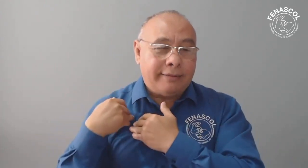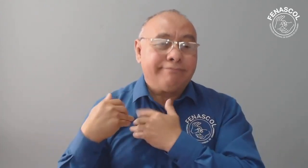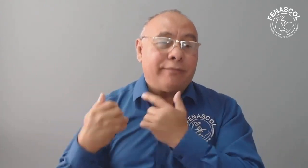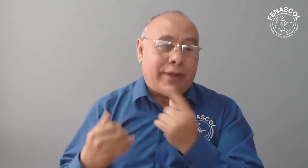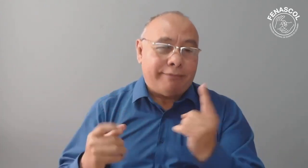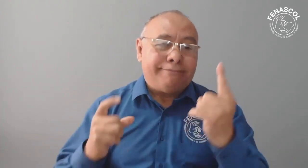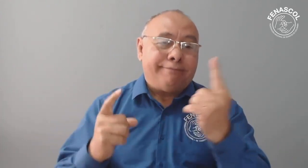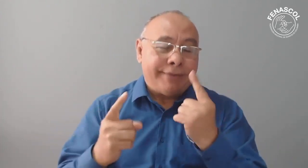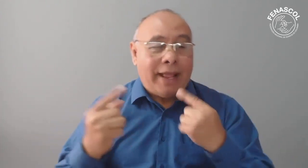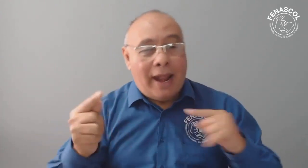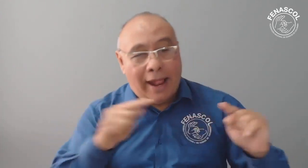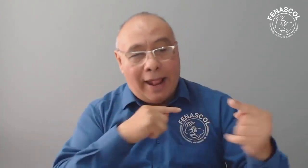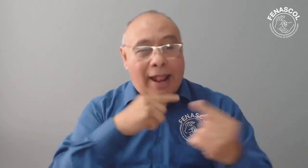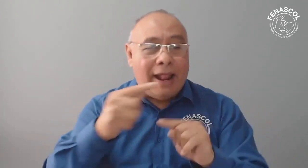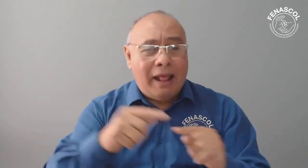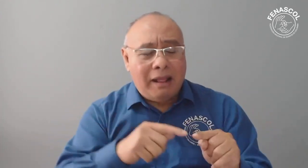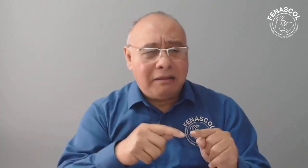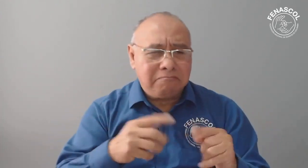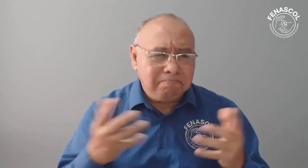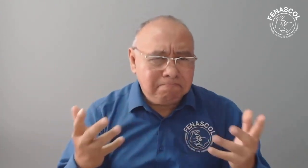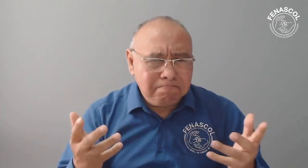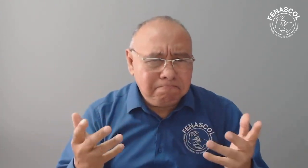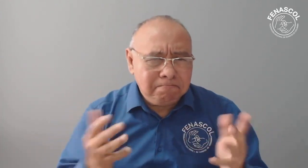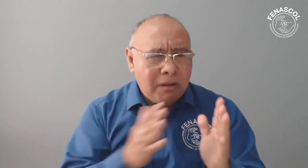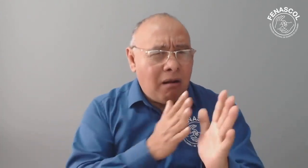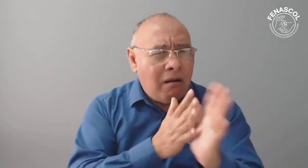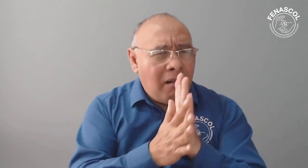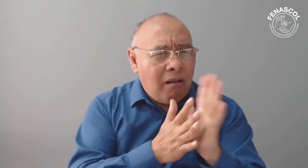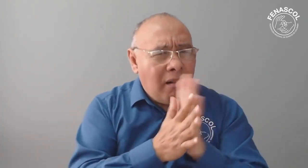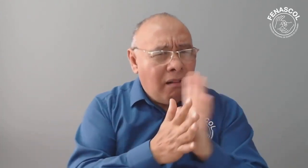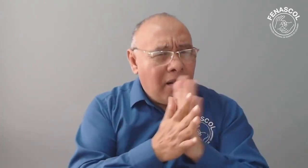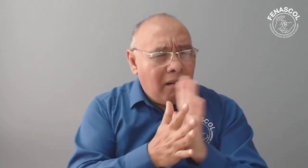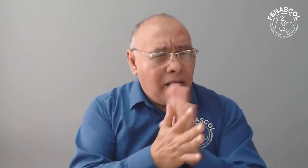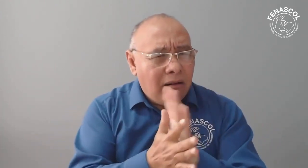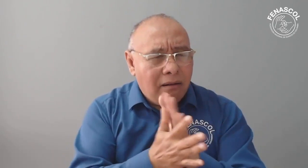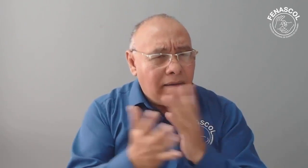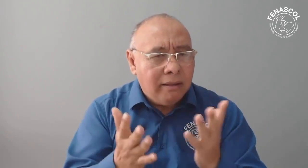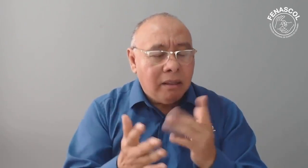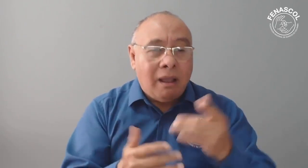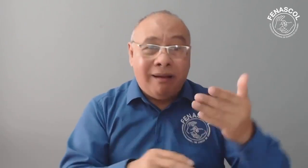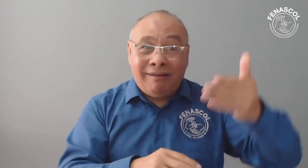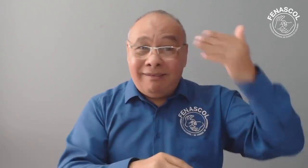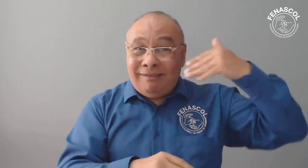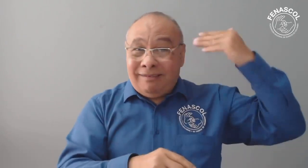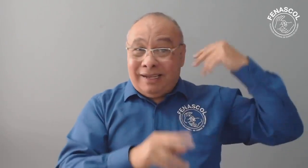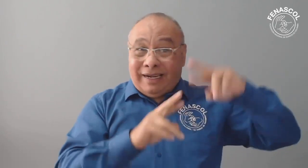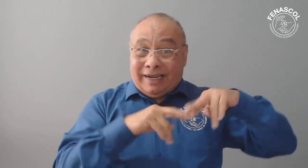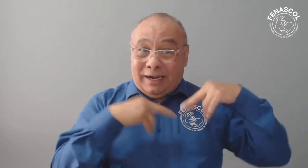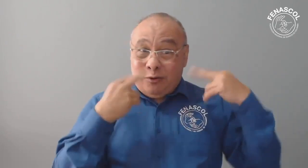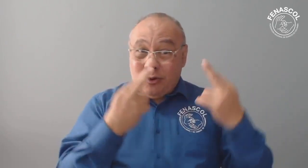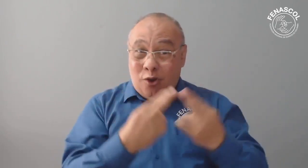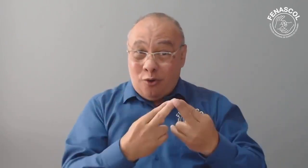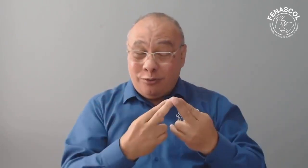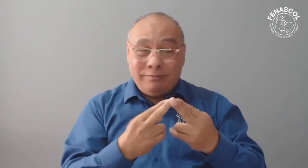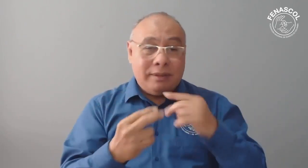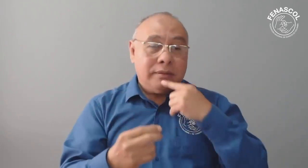En la reunión anterior, nos habían informado que el Ministerio de Transporte había